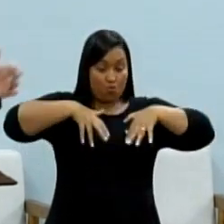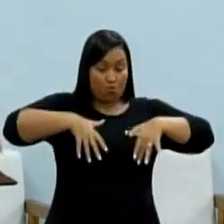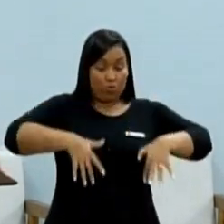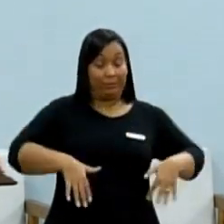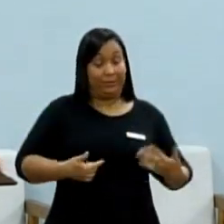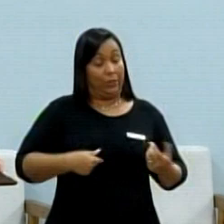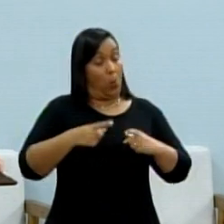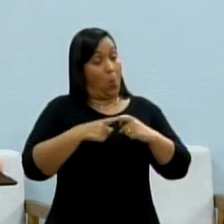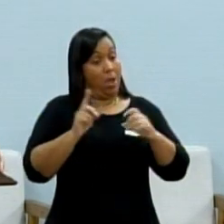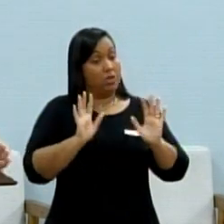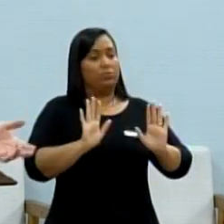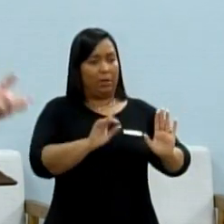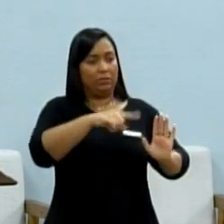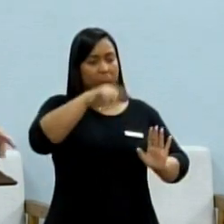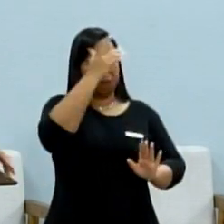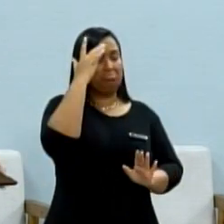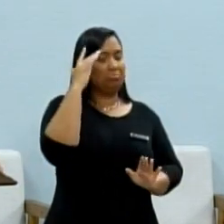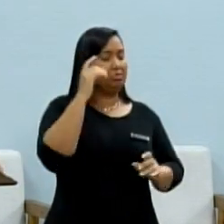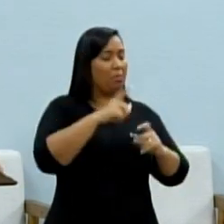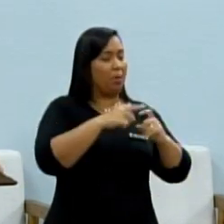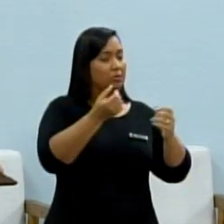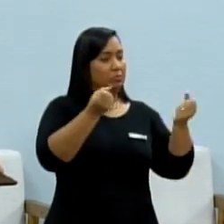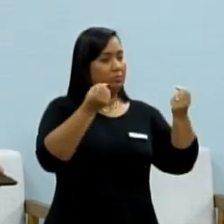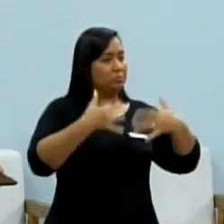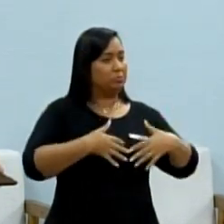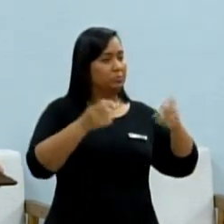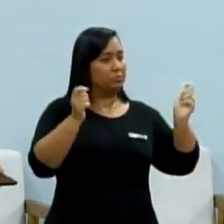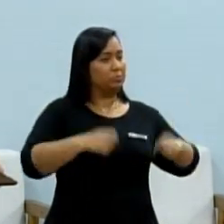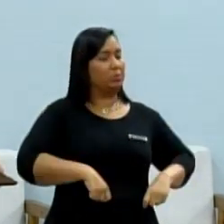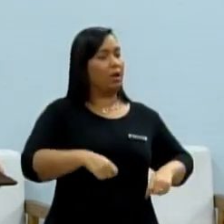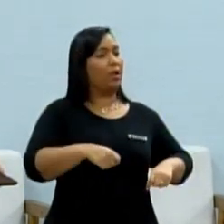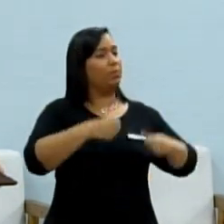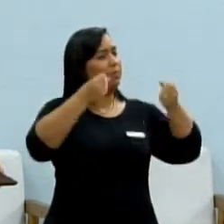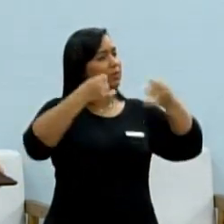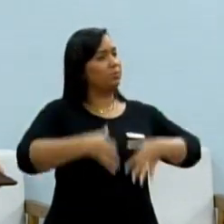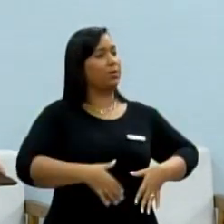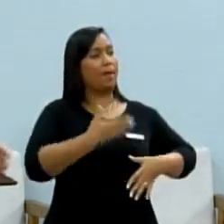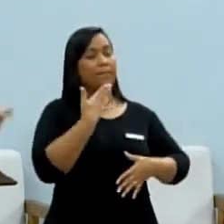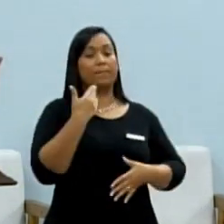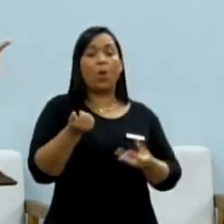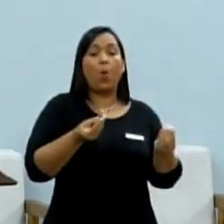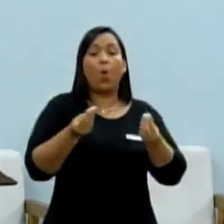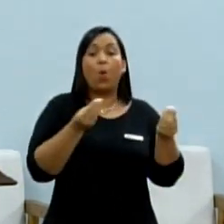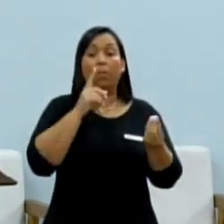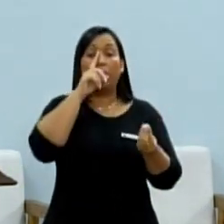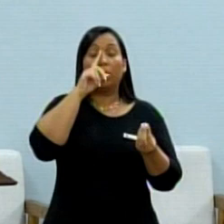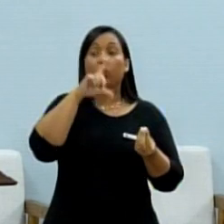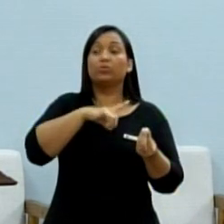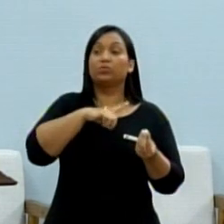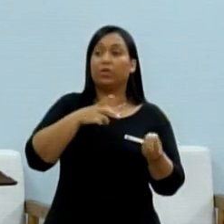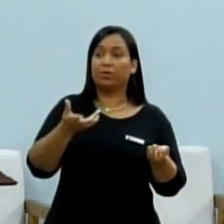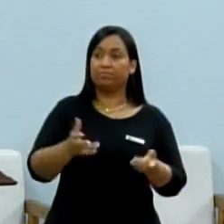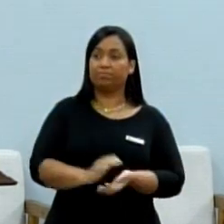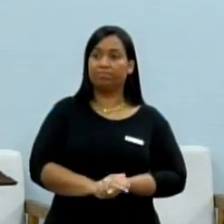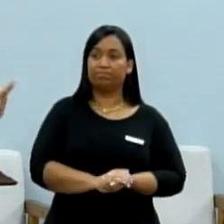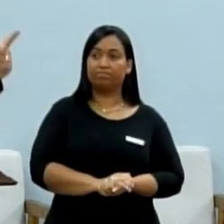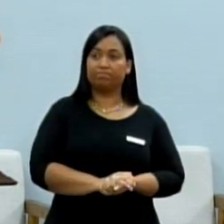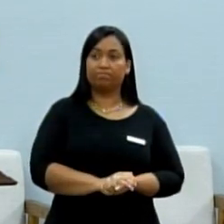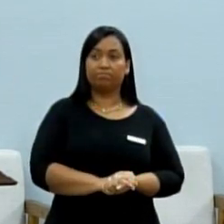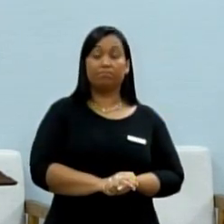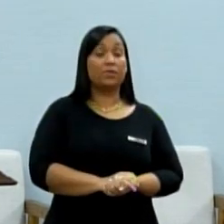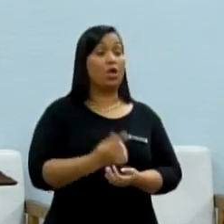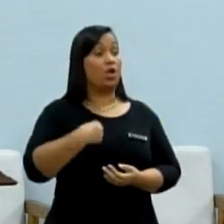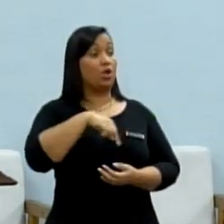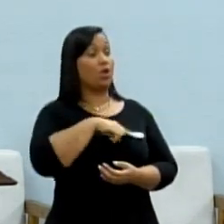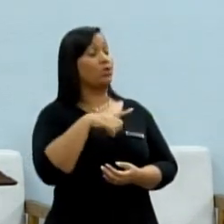nós temos médicos para poder até trazer aqui, para poder explicar como que é perigoso, vereadores, e nós só